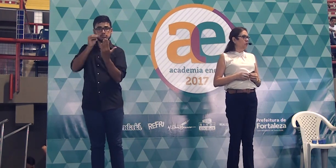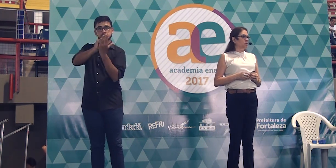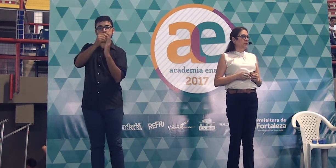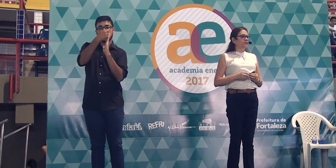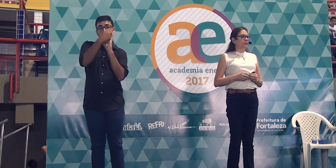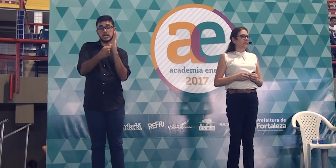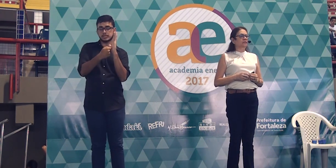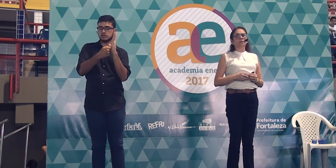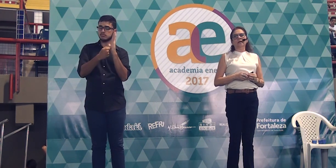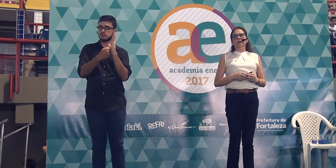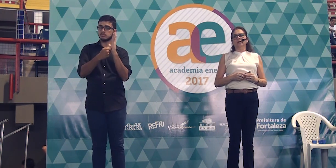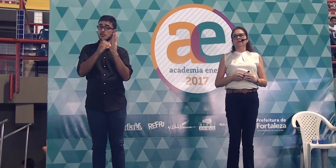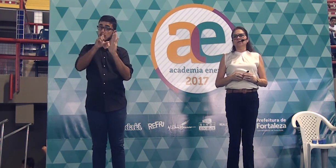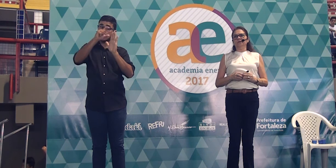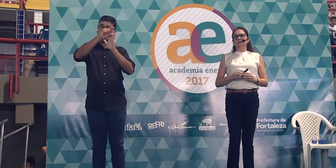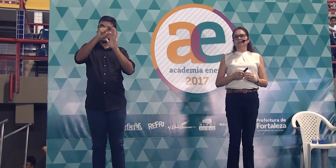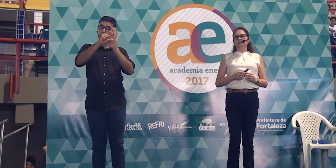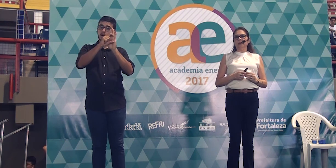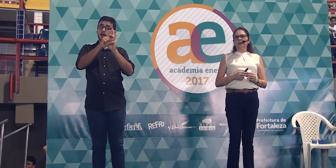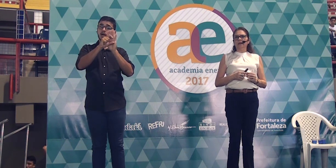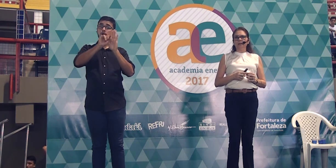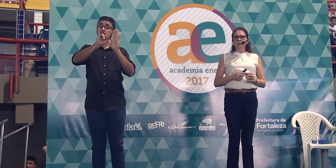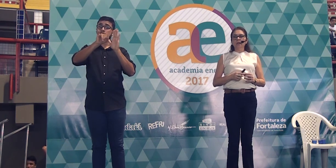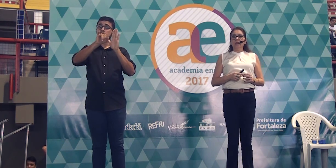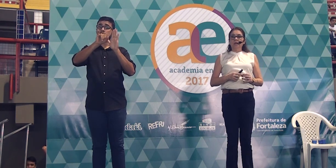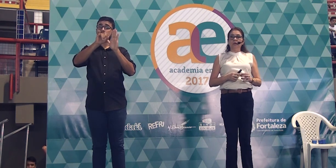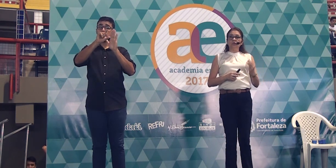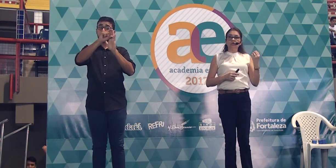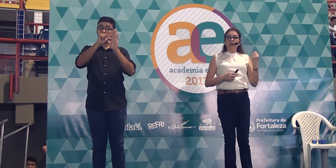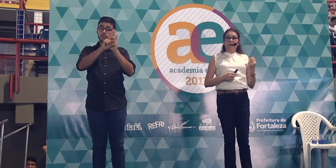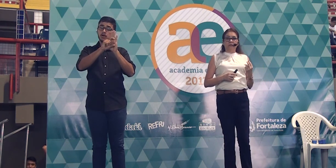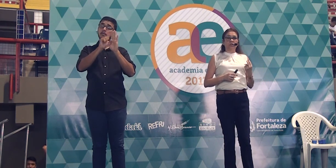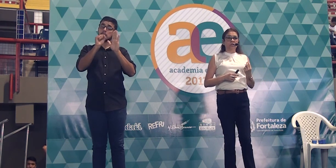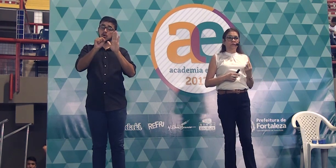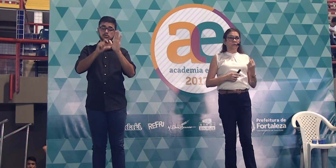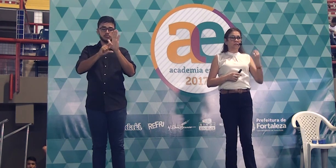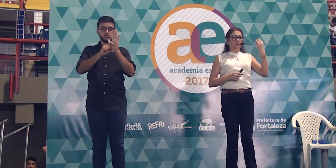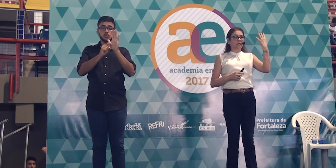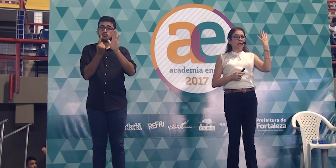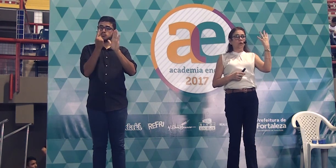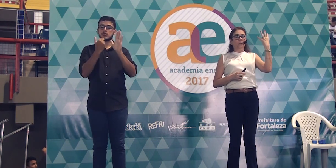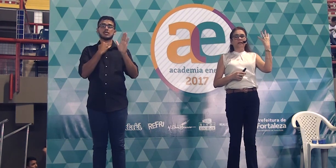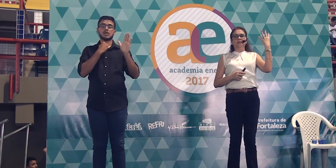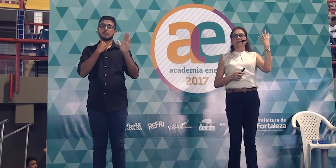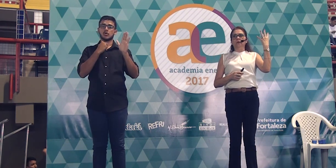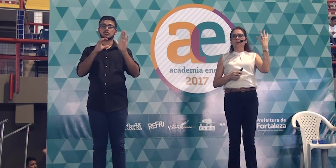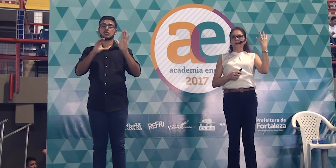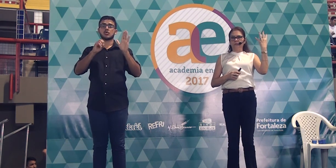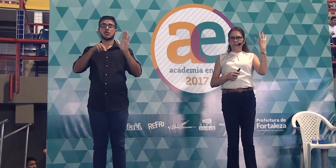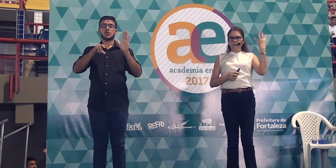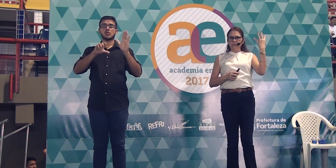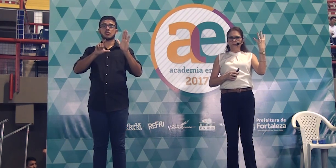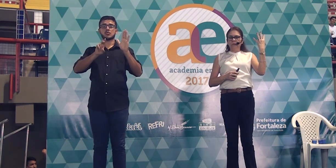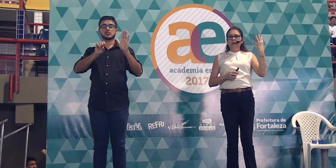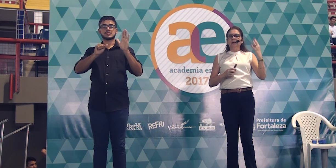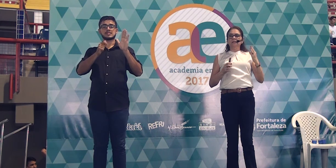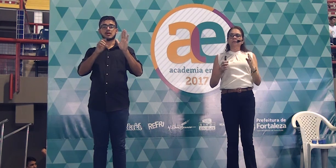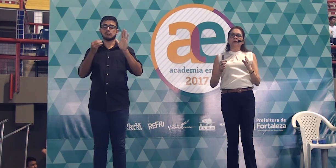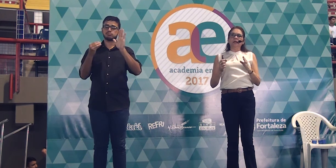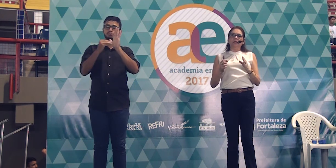fim, outra informação que é relevante vocês saberem é que os conectivos, a competência 4,